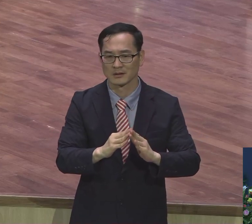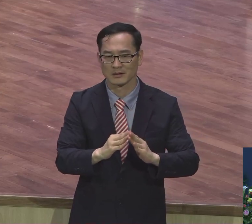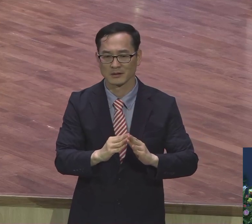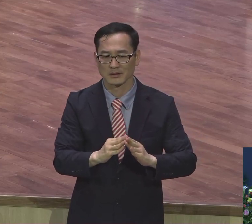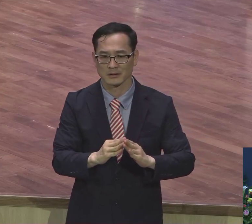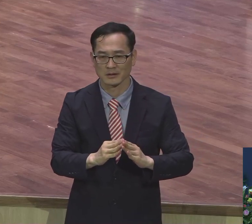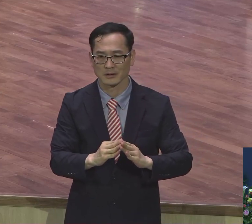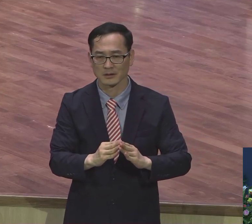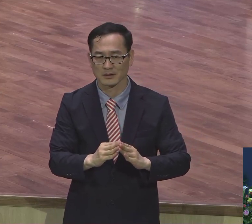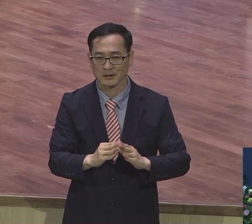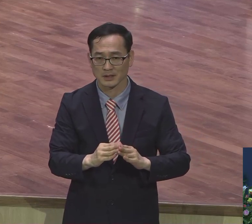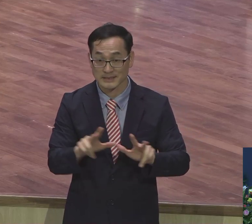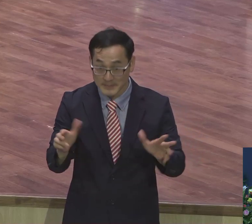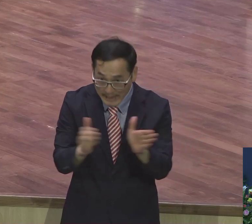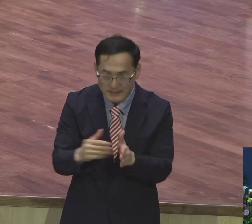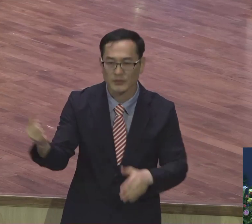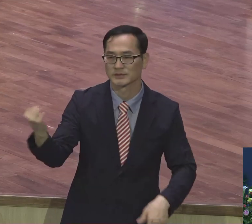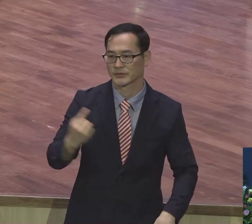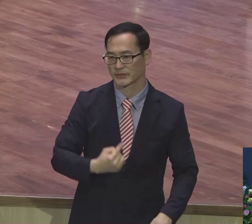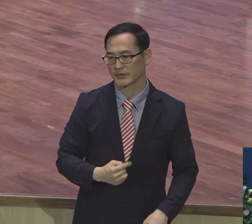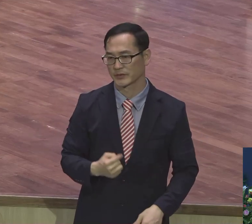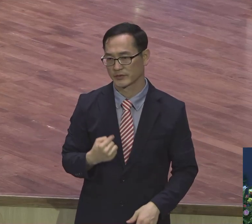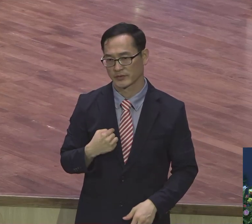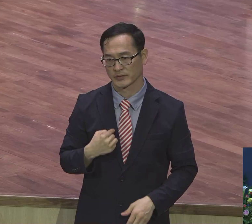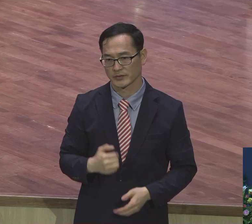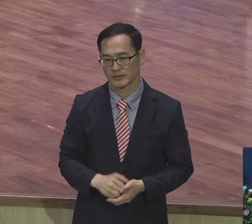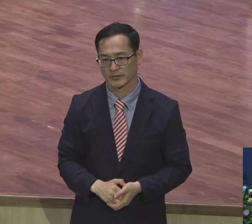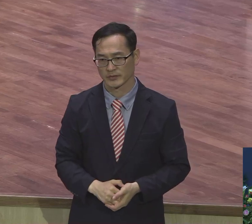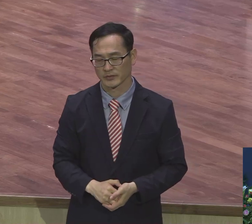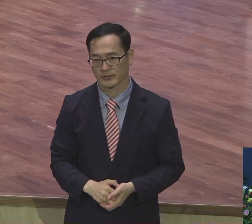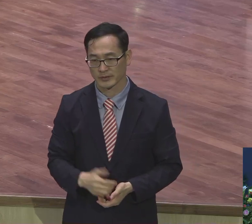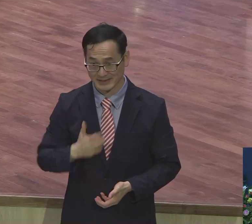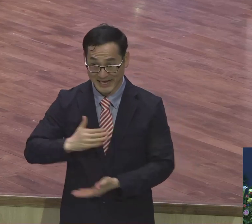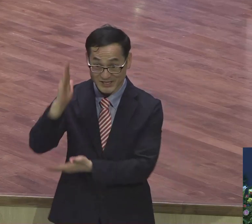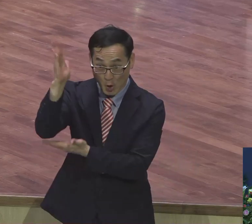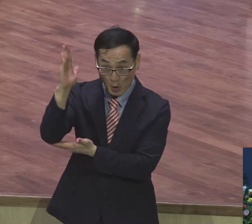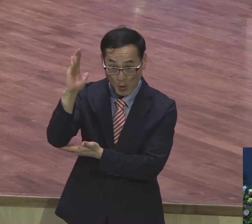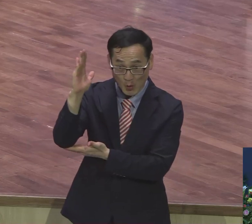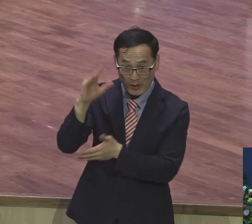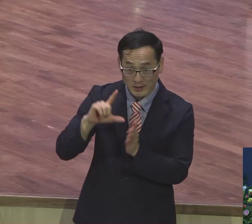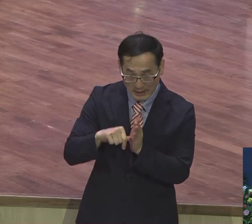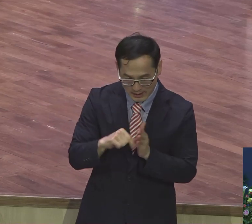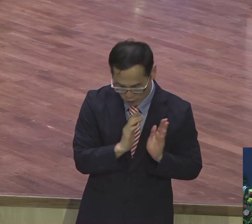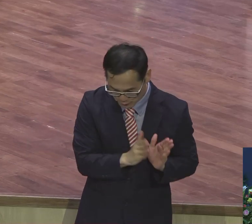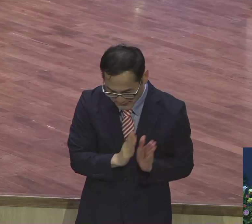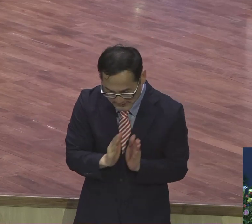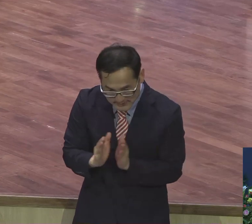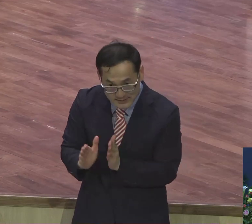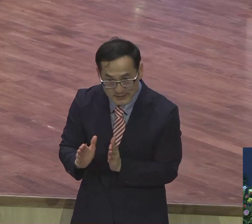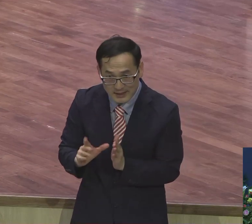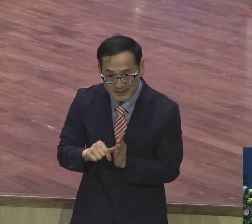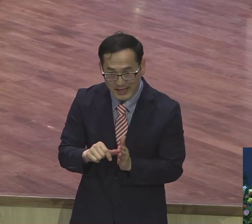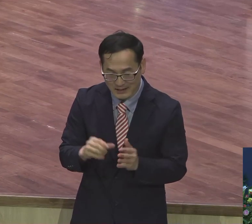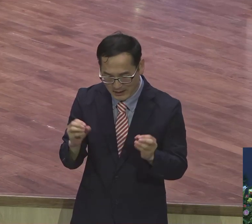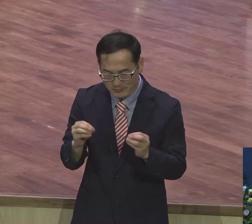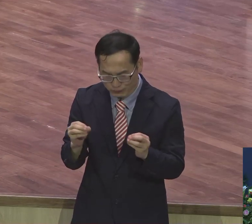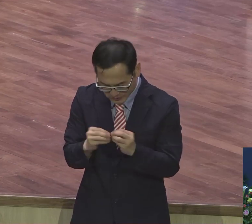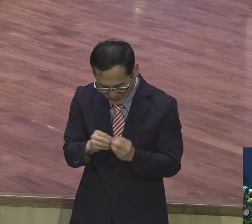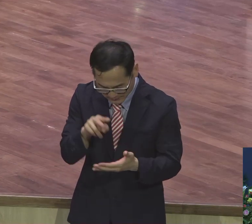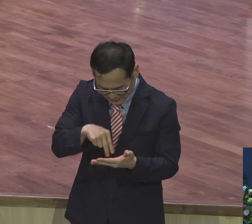저는 이거를 설교를 위한 설교를 하는 게 아니에요 저는 이걸 처음 하고 하는 말이에요